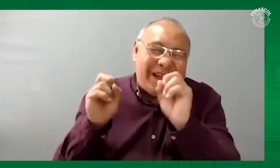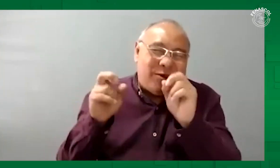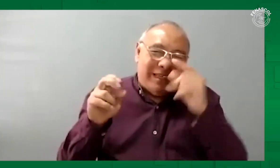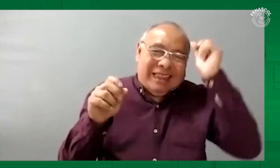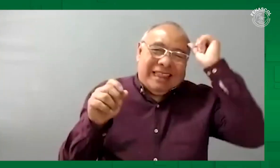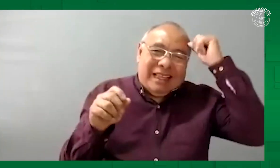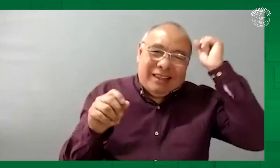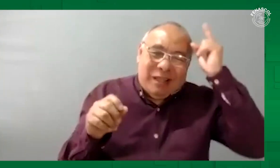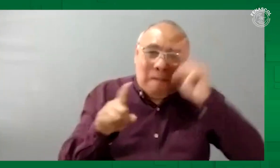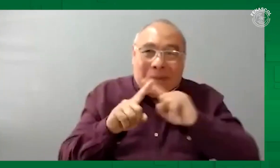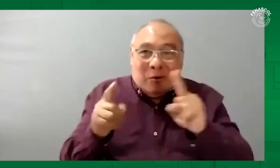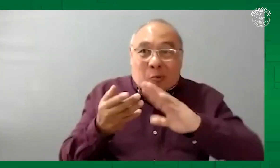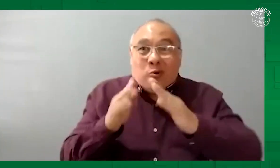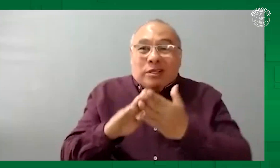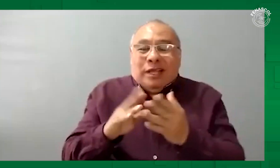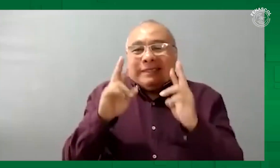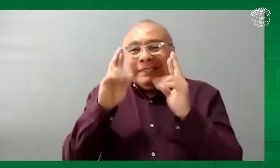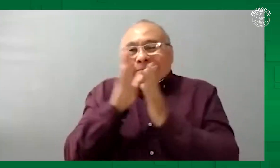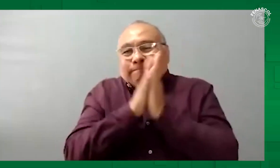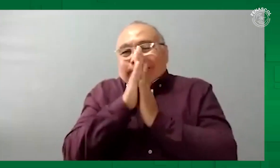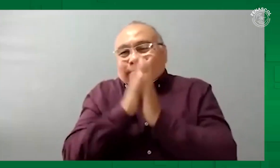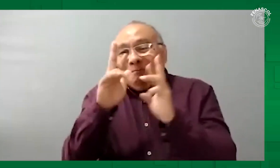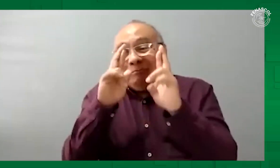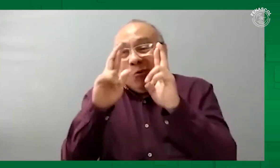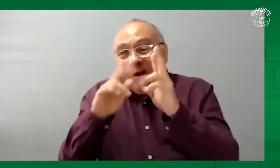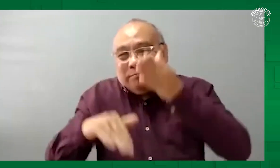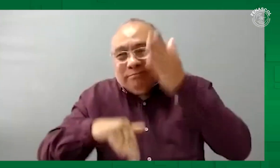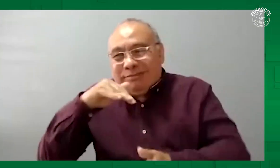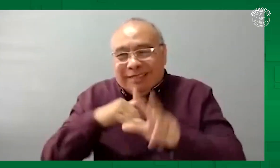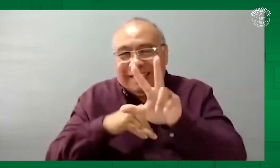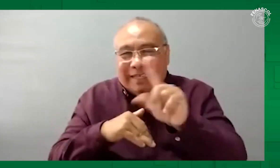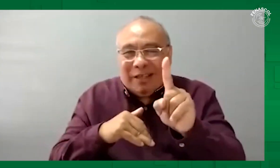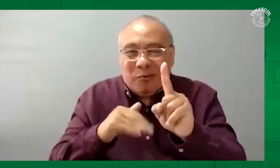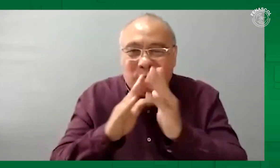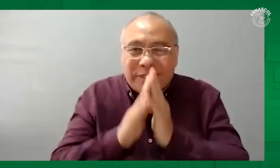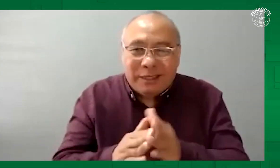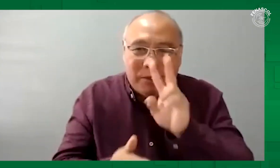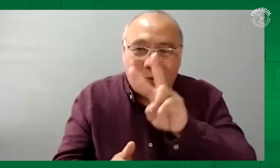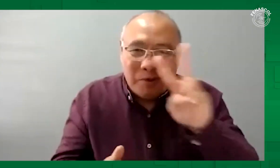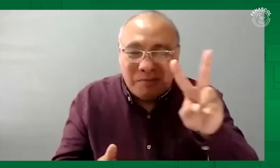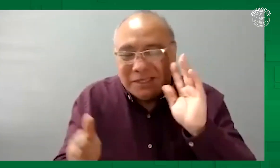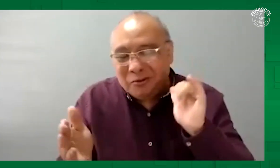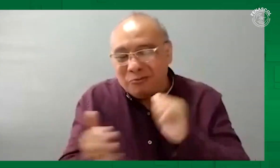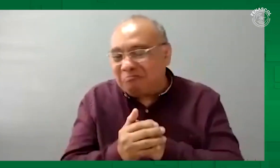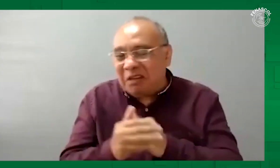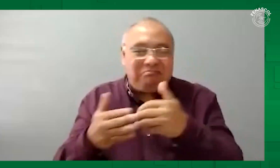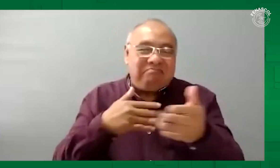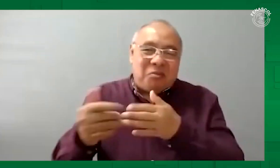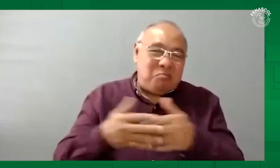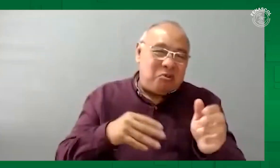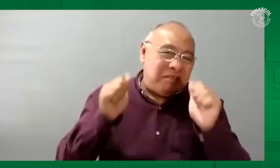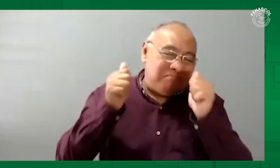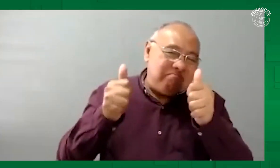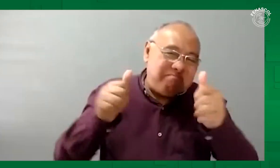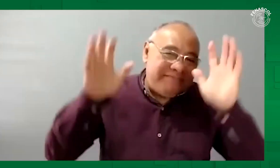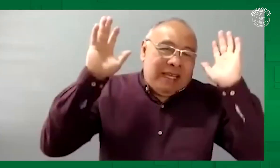2022. Sabemos que se van a dar seis meses más y entendemos, pero bueno, la comunidad sorda está ansiosa, ojalá que sea en